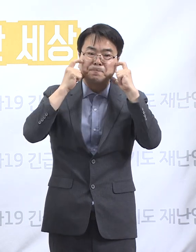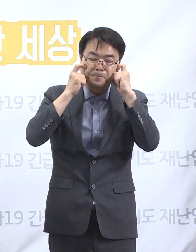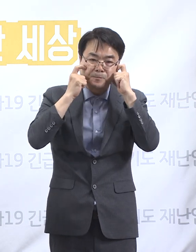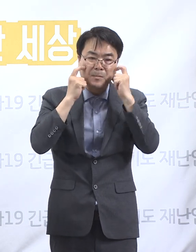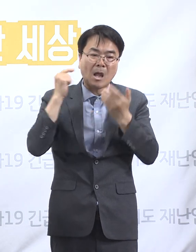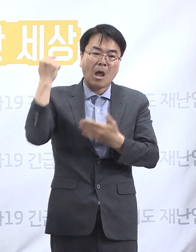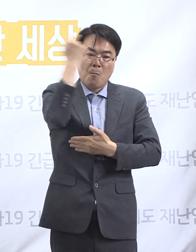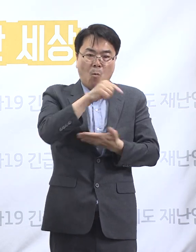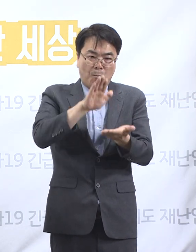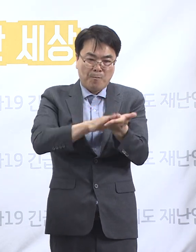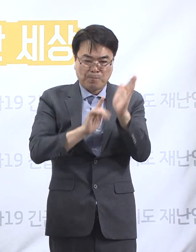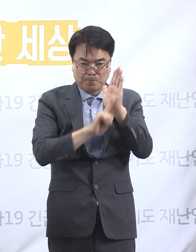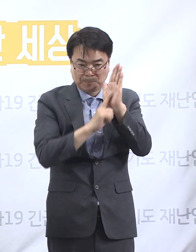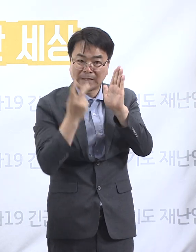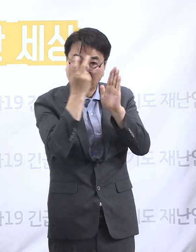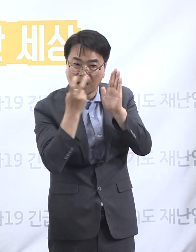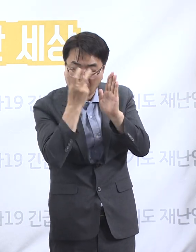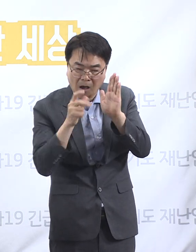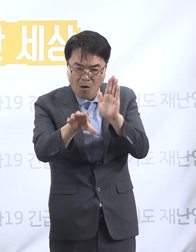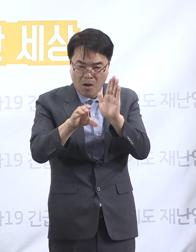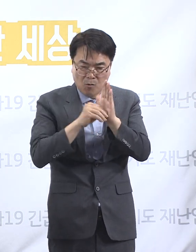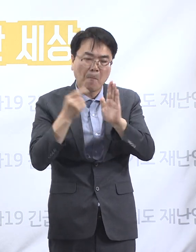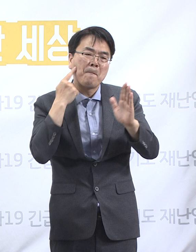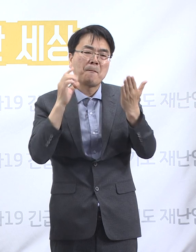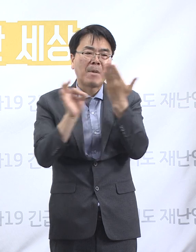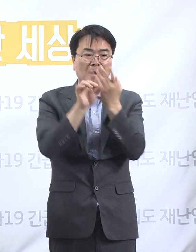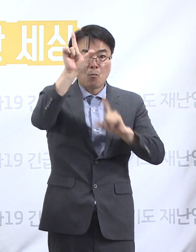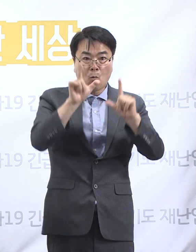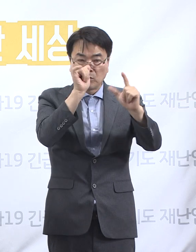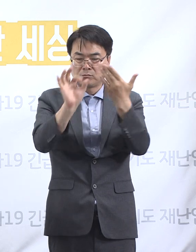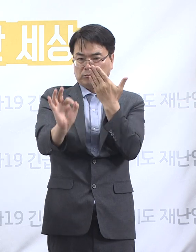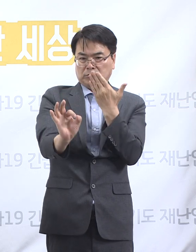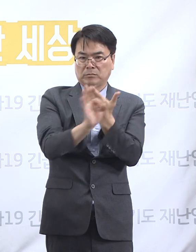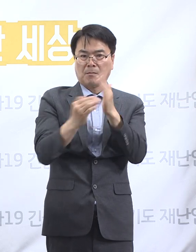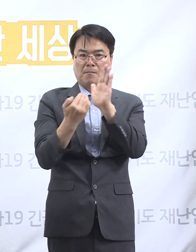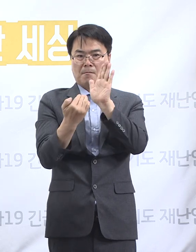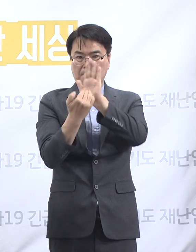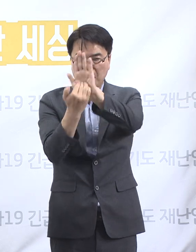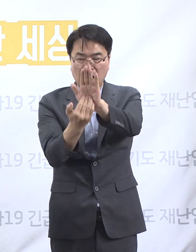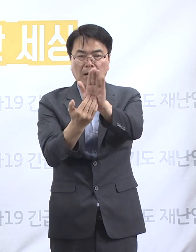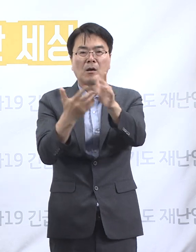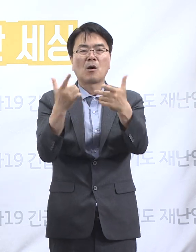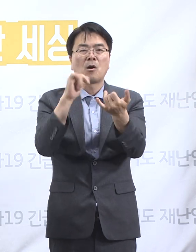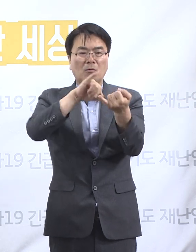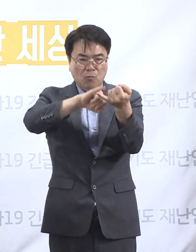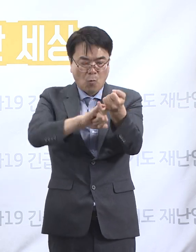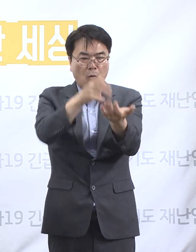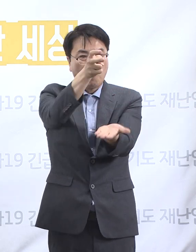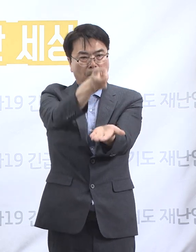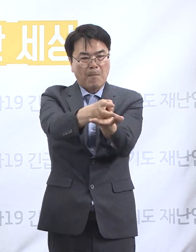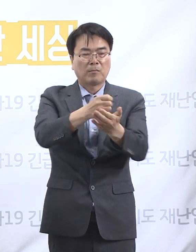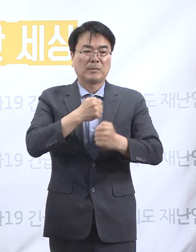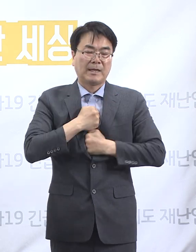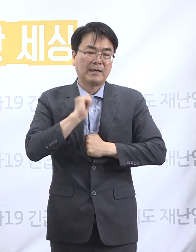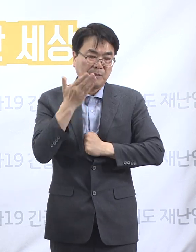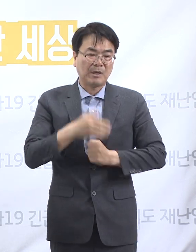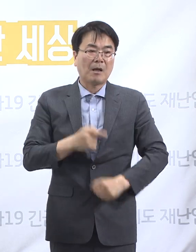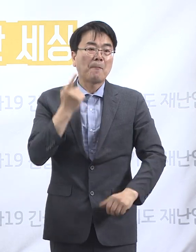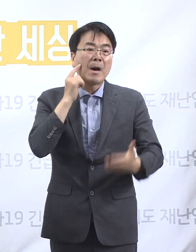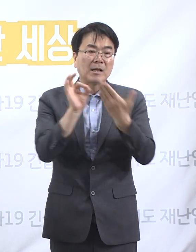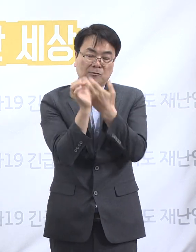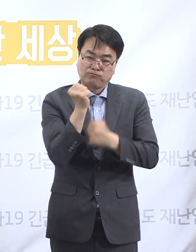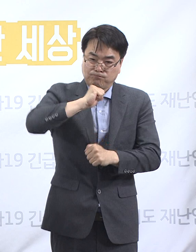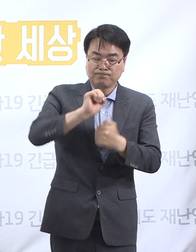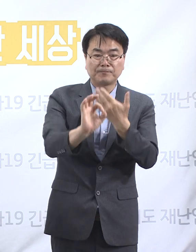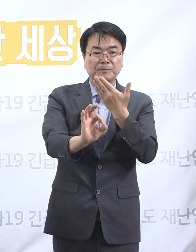증상을 확인하여 유증상자 출입 제한 등 방역수칙을 철저히 준수해야만 합니다. 이를 위반하게